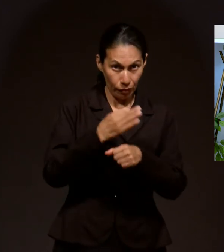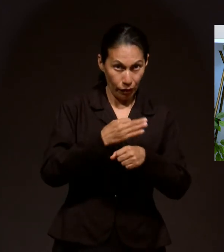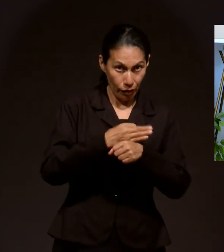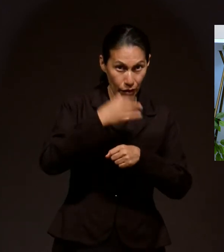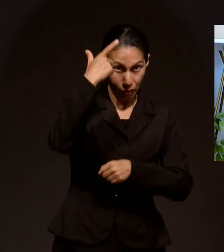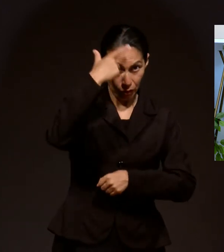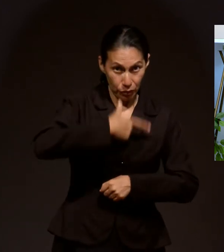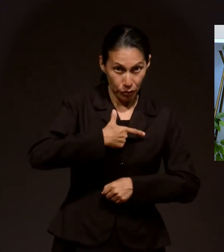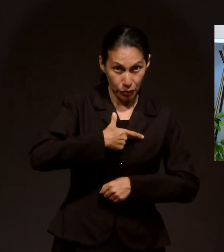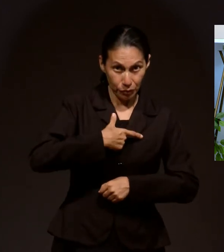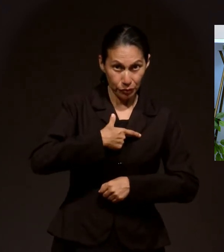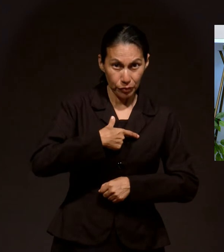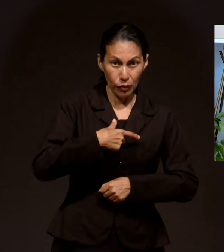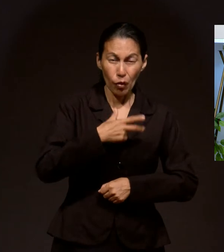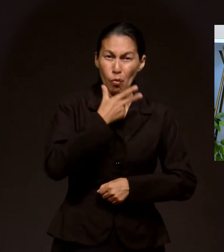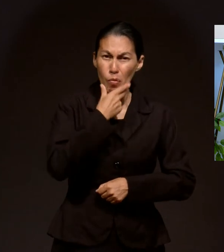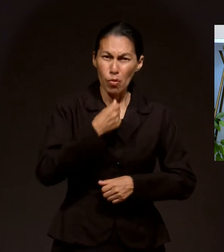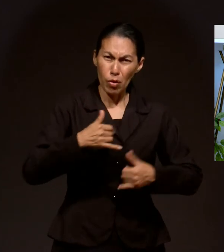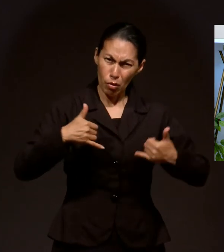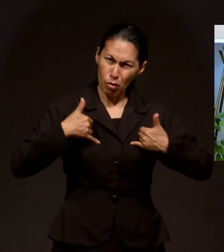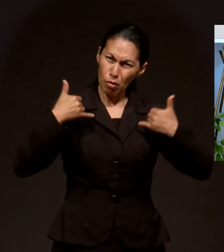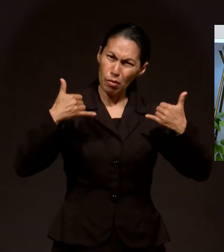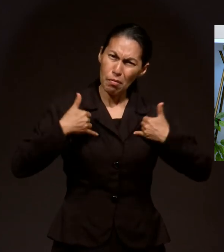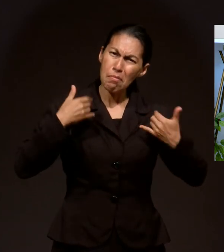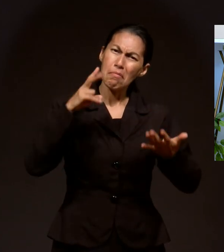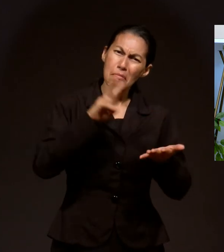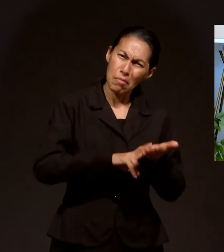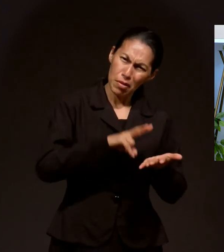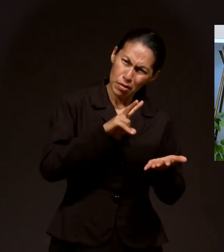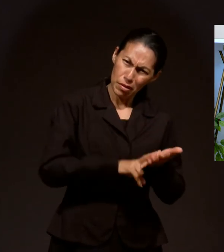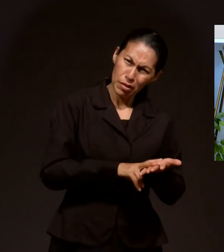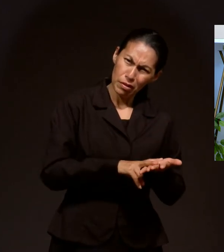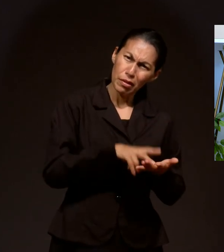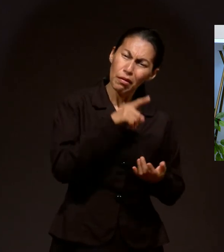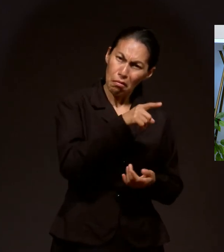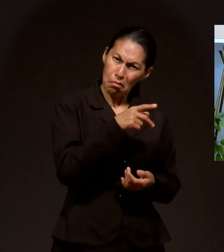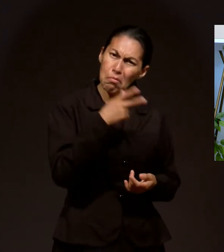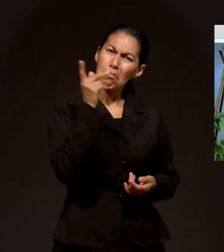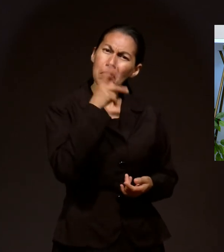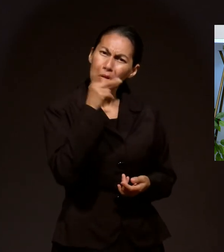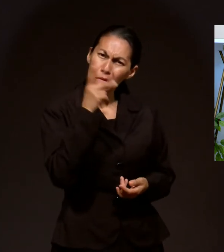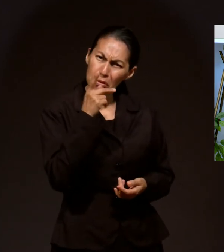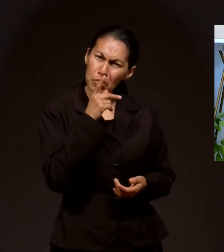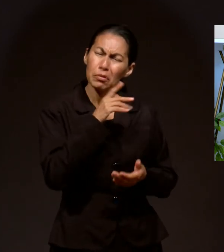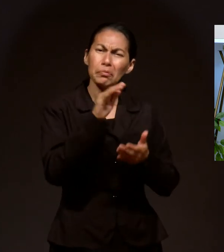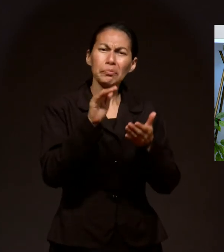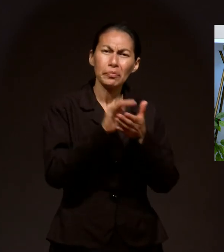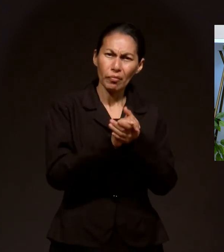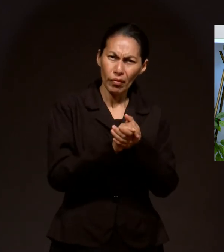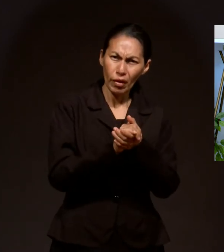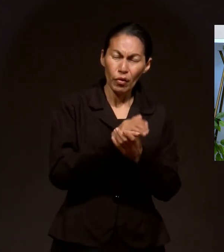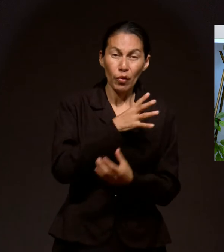entrevistar a un joven valiente, ya un pastor